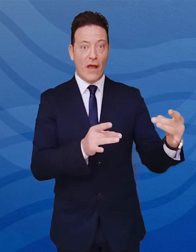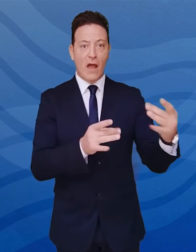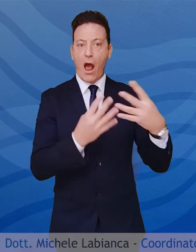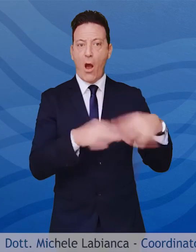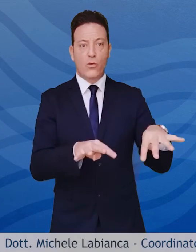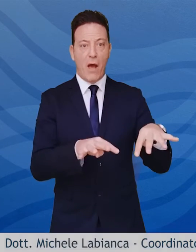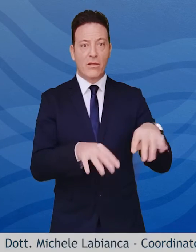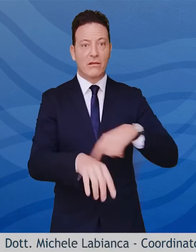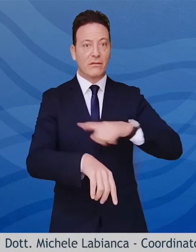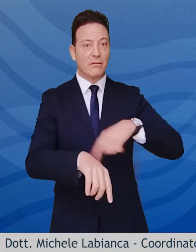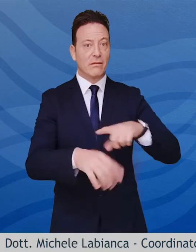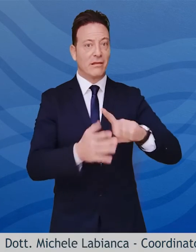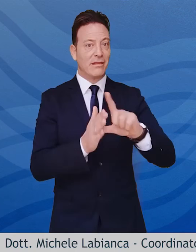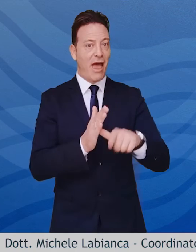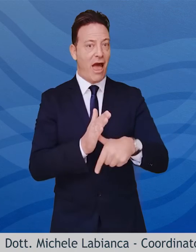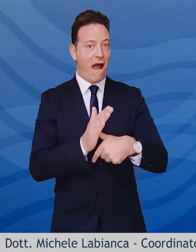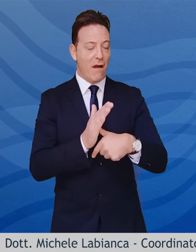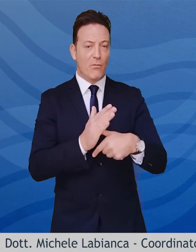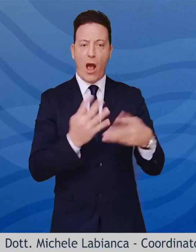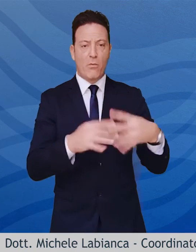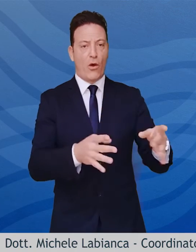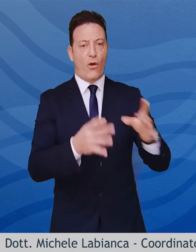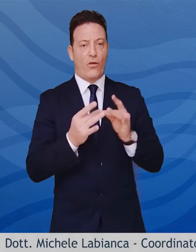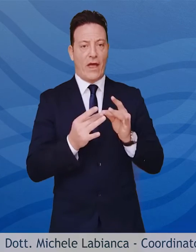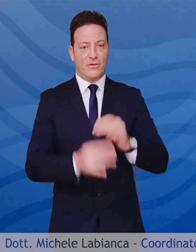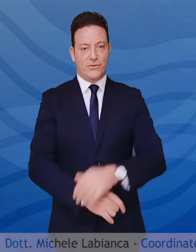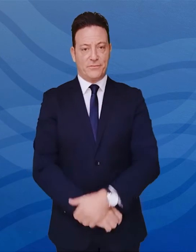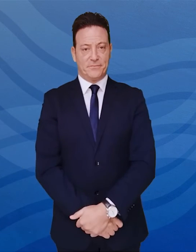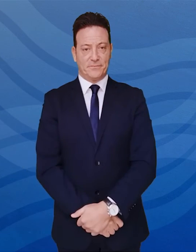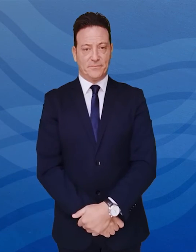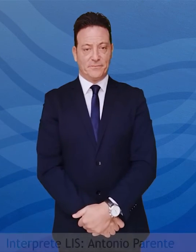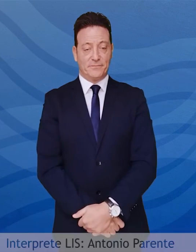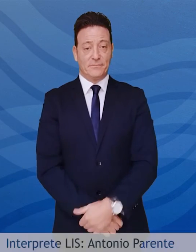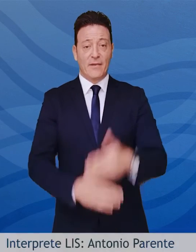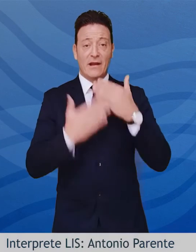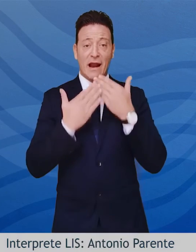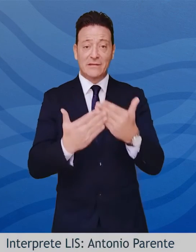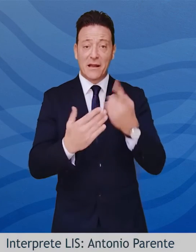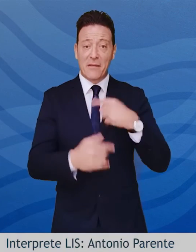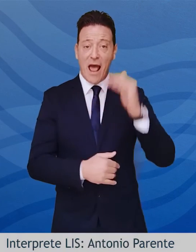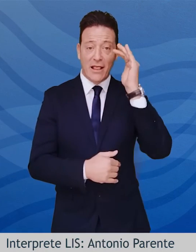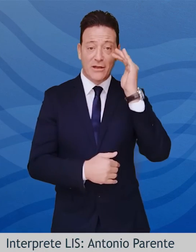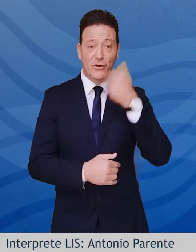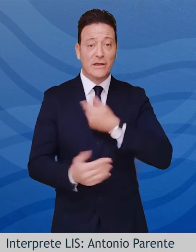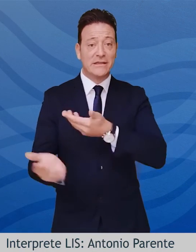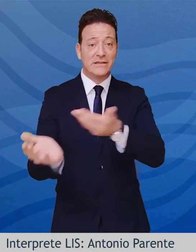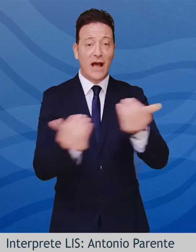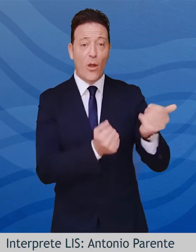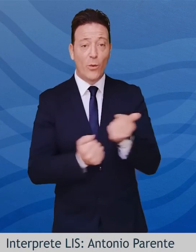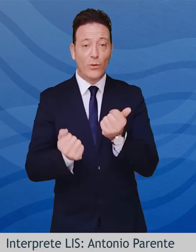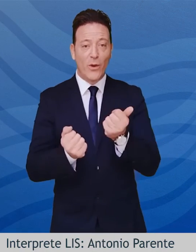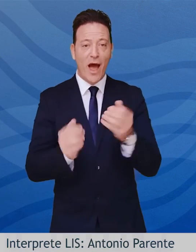trascorrere lunghi periodi di tempo con altri individui. Ringraziandovi per l'attenzione, vi saluto e vi do